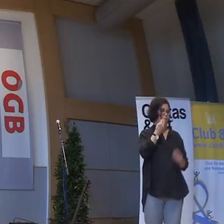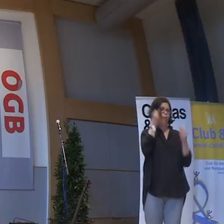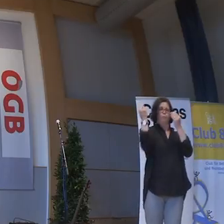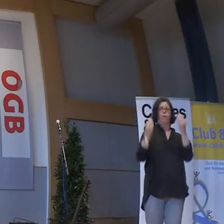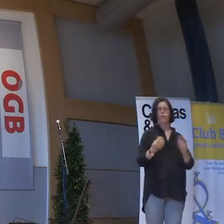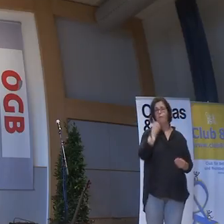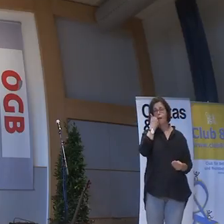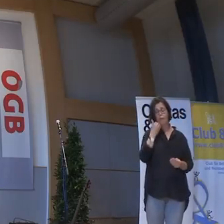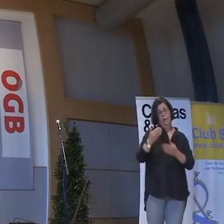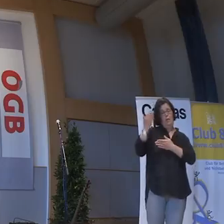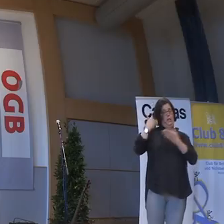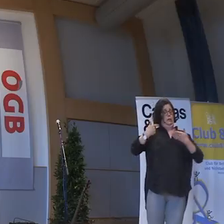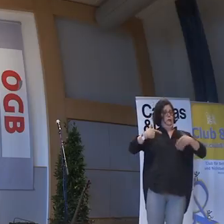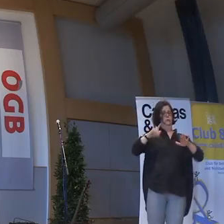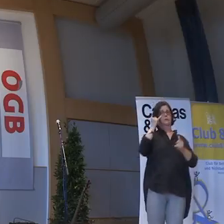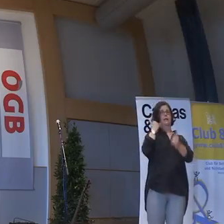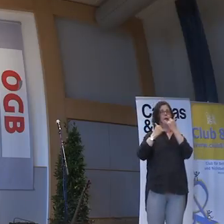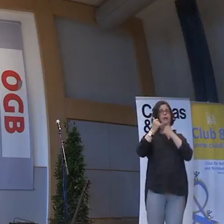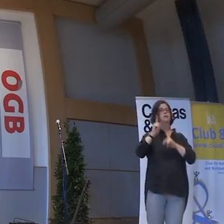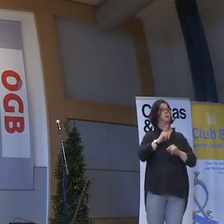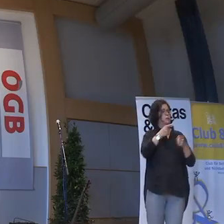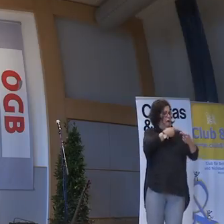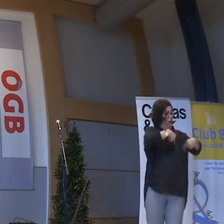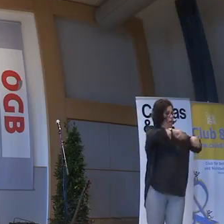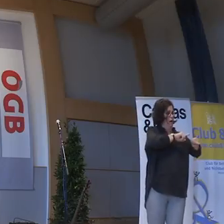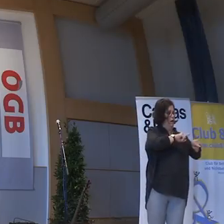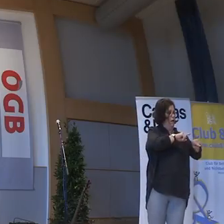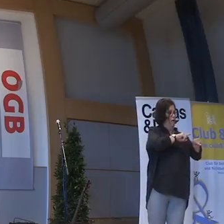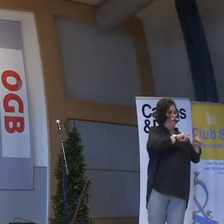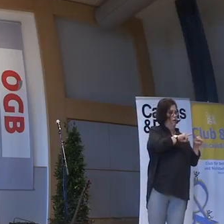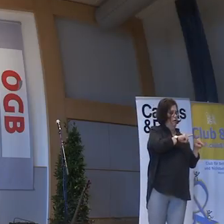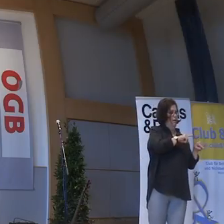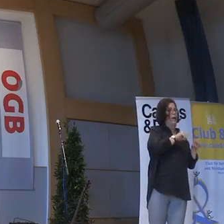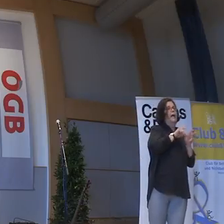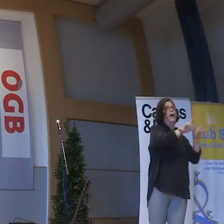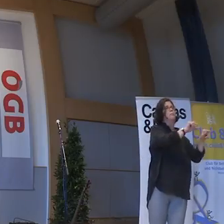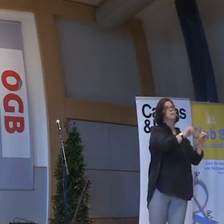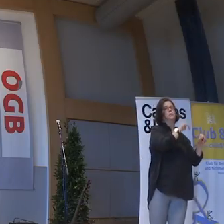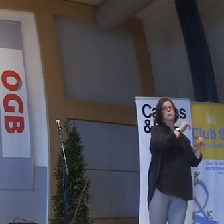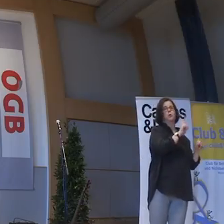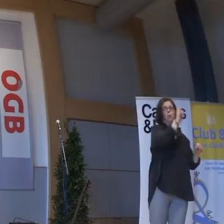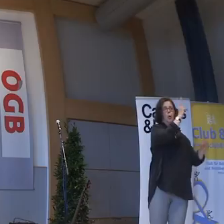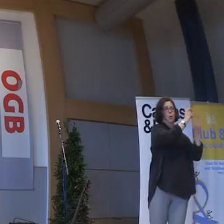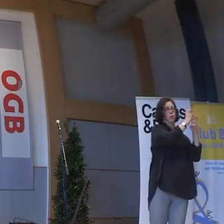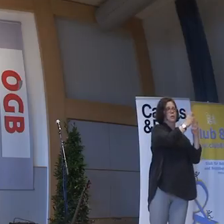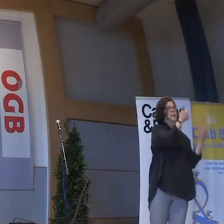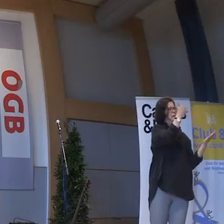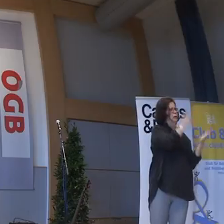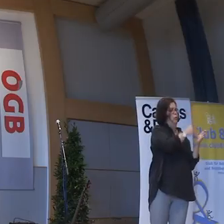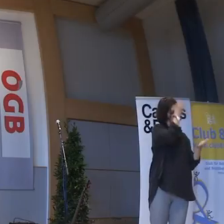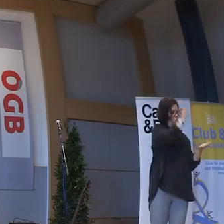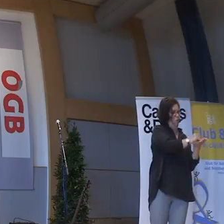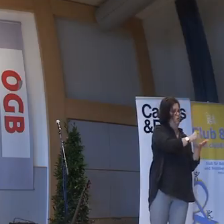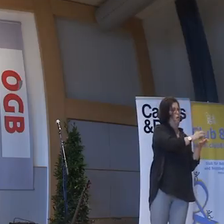Vor ungefähr 17 Jahren bin ich vom Land, Kreuz Münster oder Österreich, 6000 Einwohner,